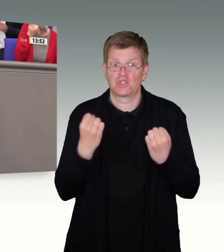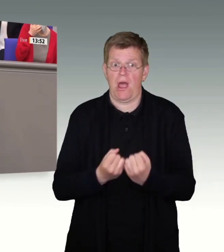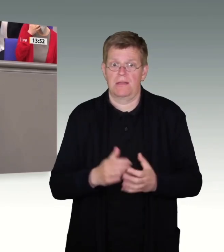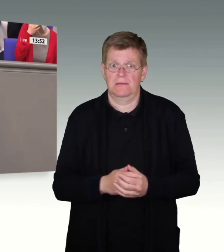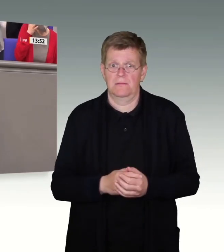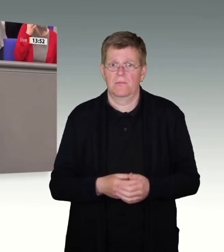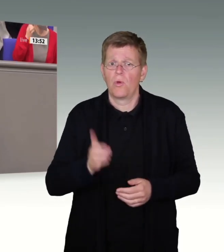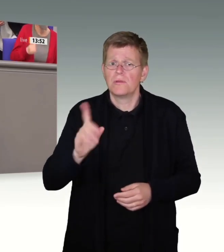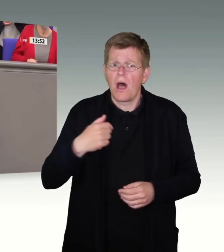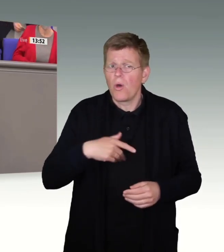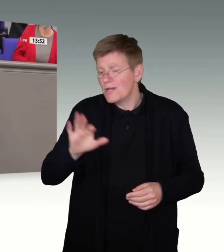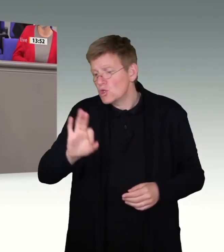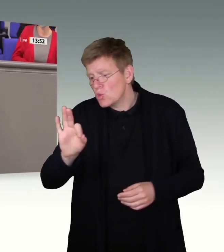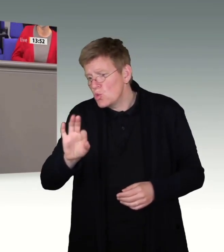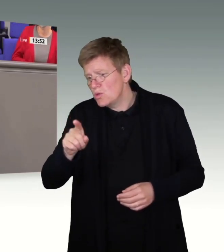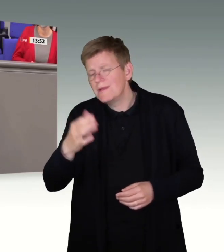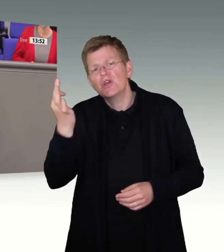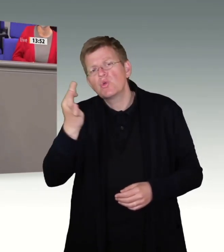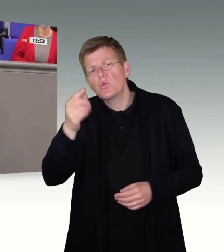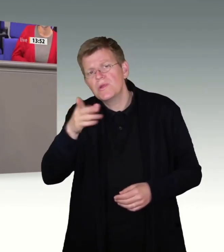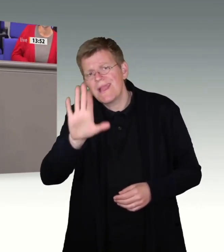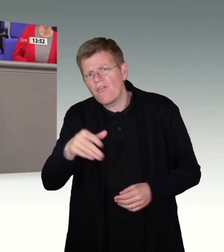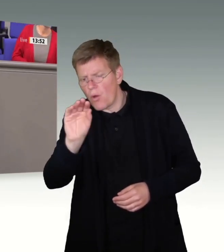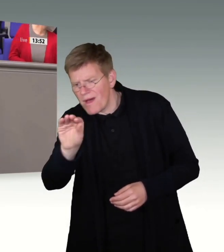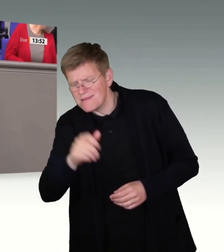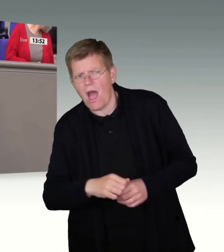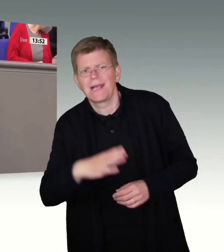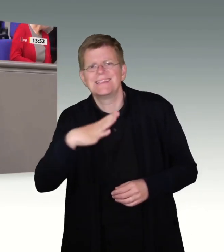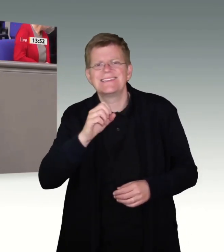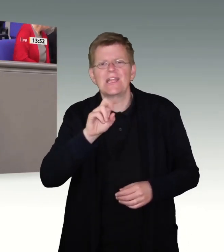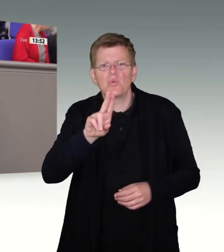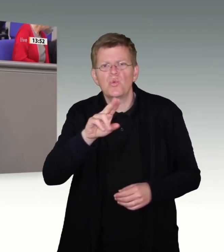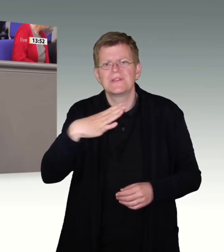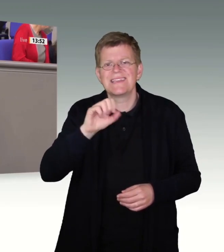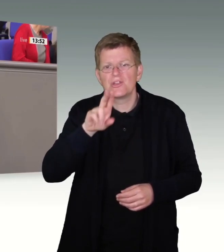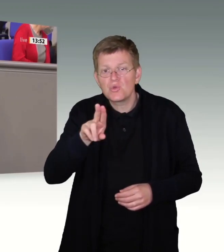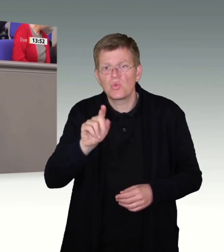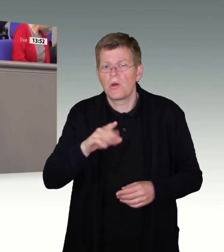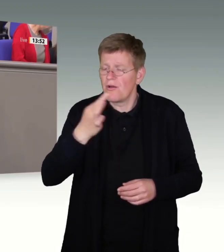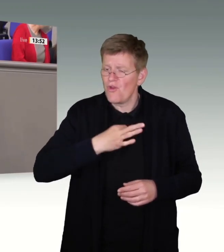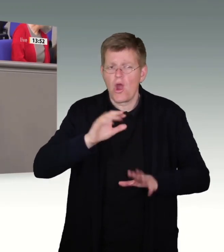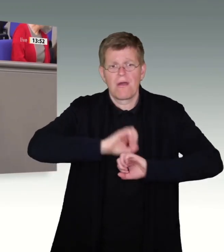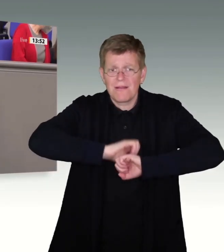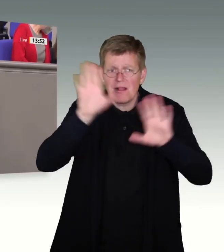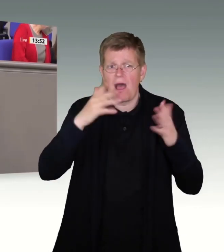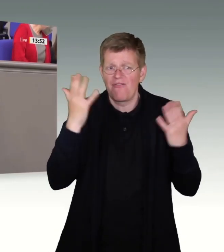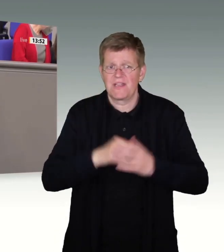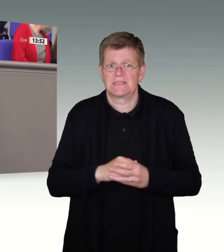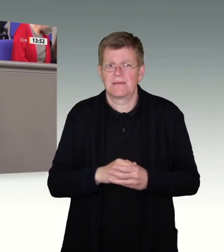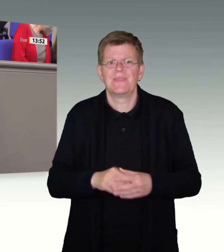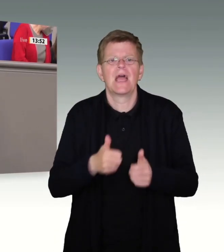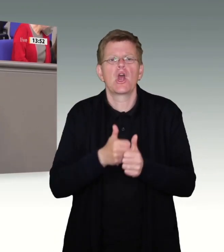Das darf ich auch Ihnen gerne als Vertreter der Grünen einmal sagen. Für uns als CDU und CSU ist eins ganz klar. Die konsequente